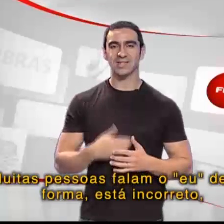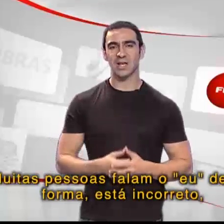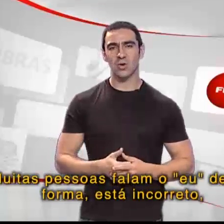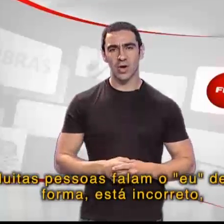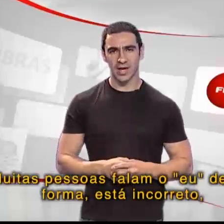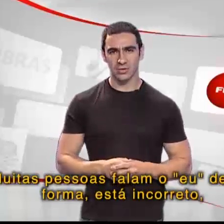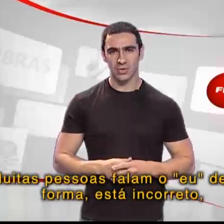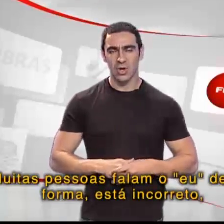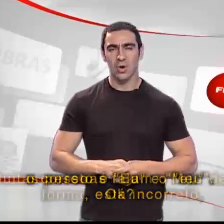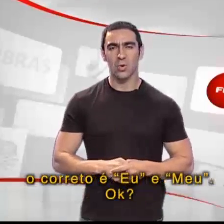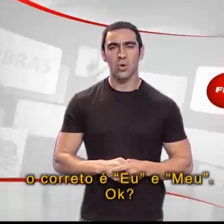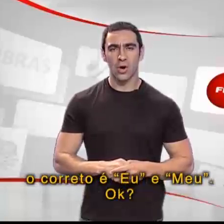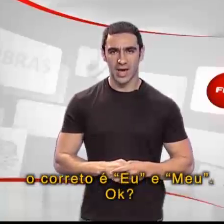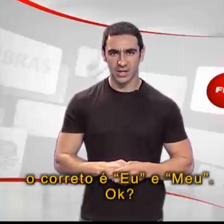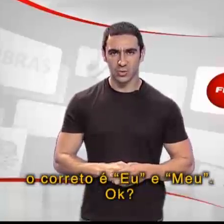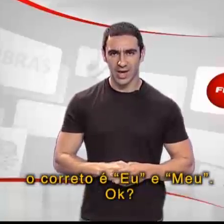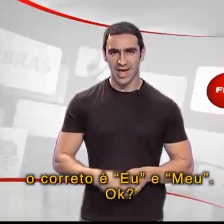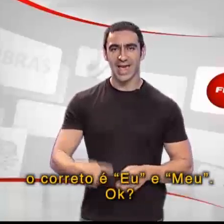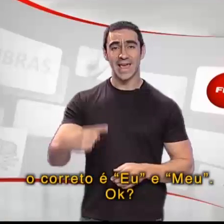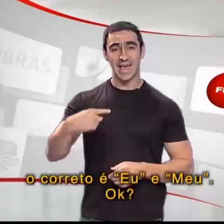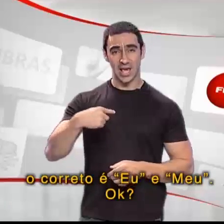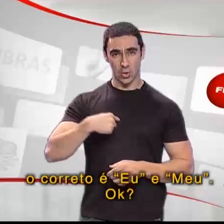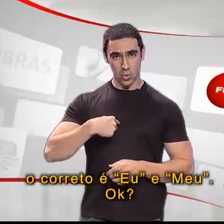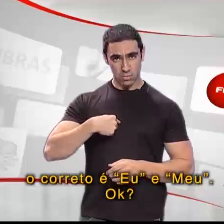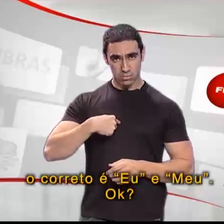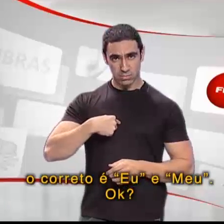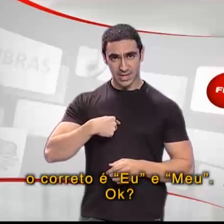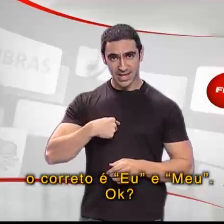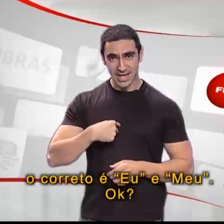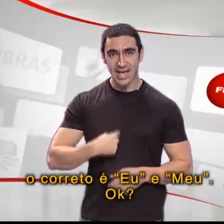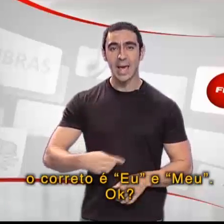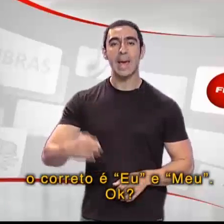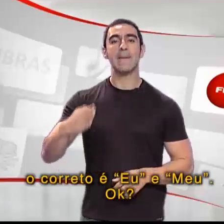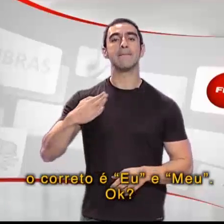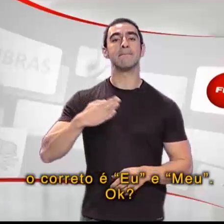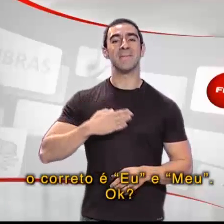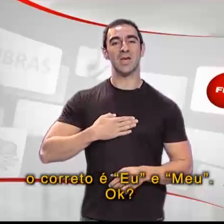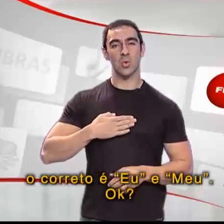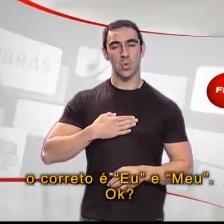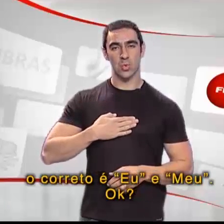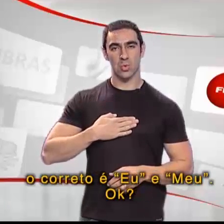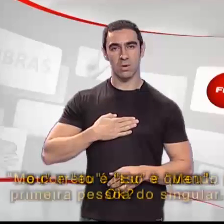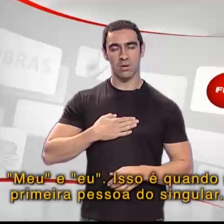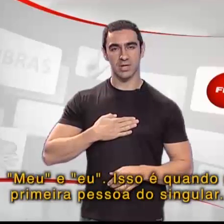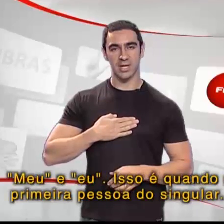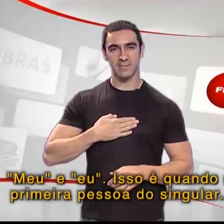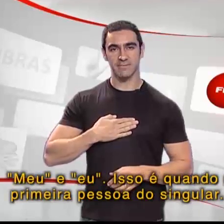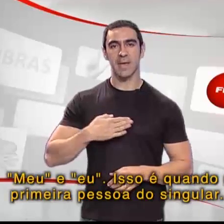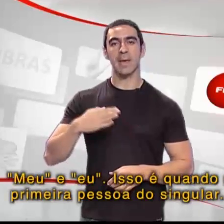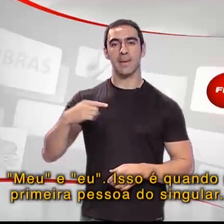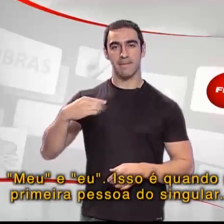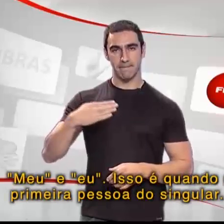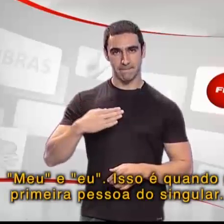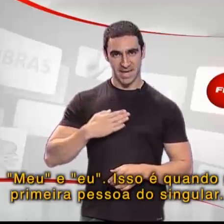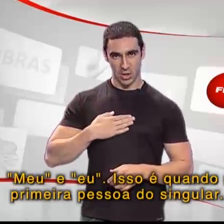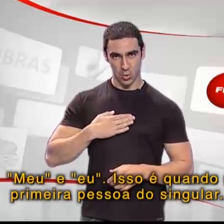Está incorreto. O correto é eu e meu. Ok? Meu